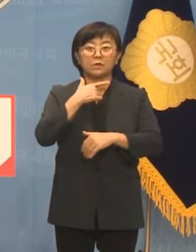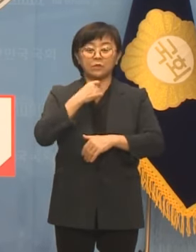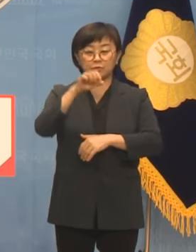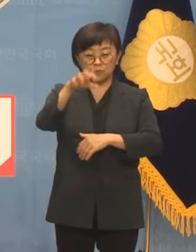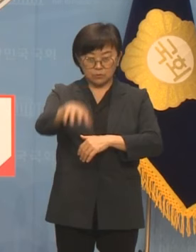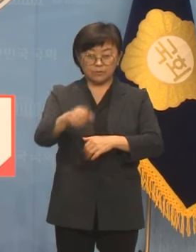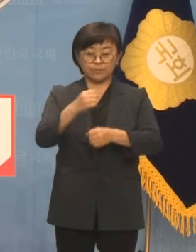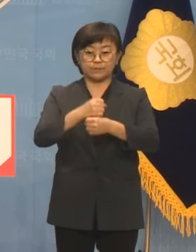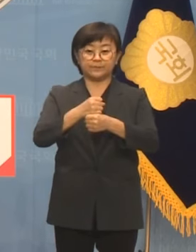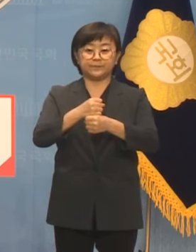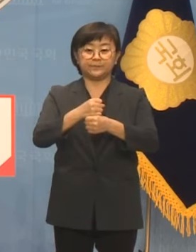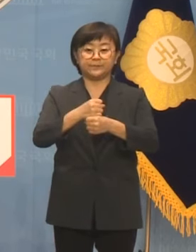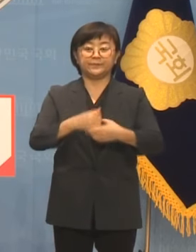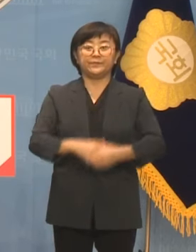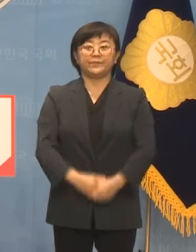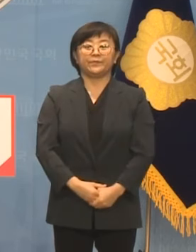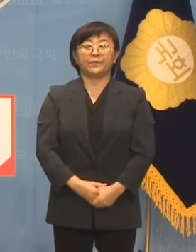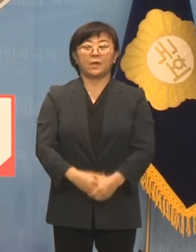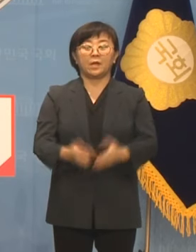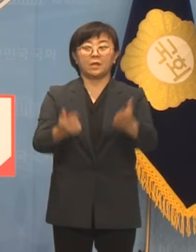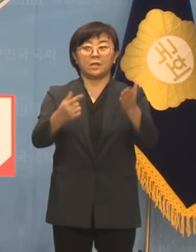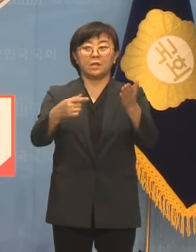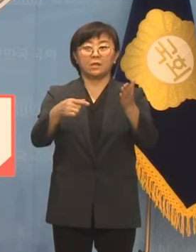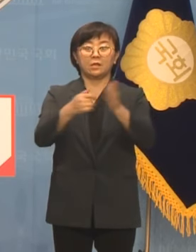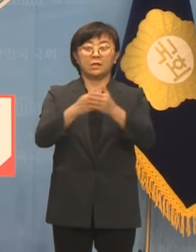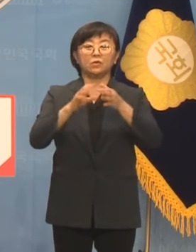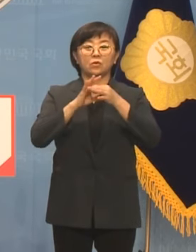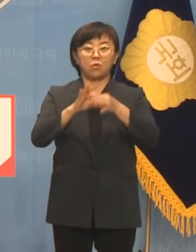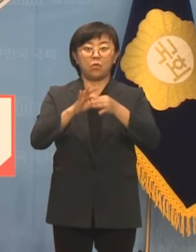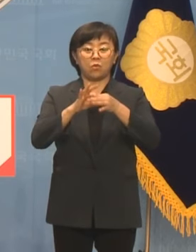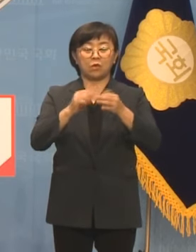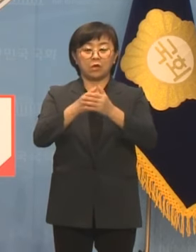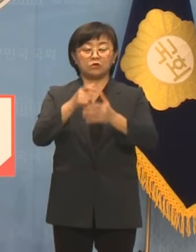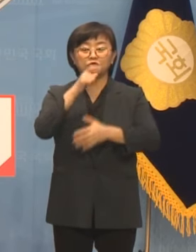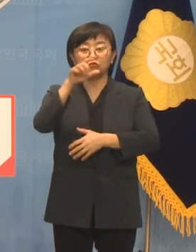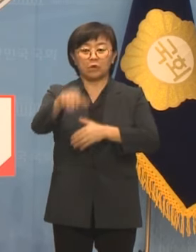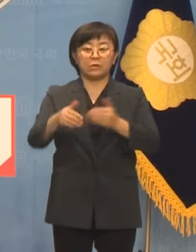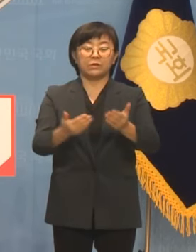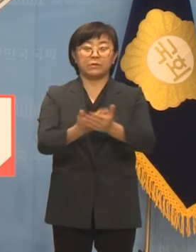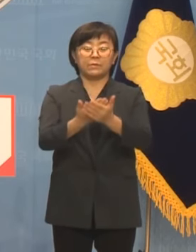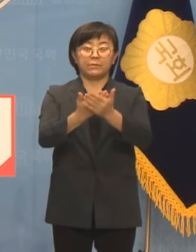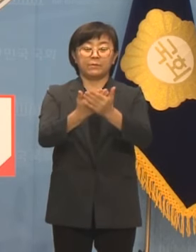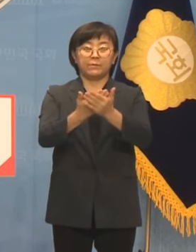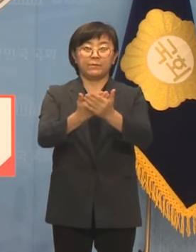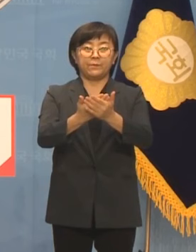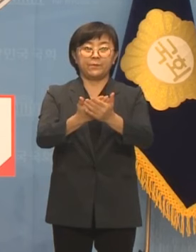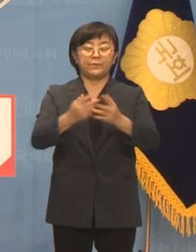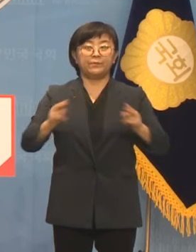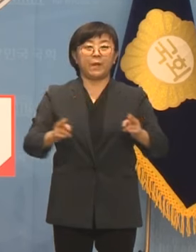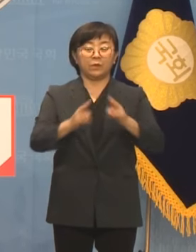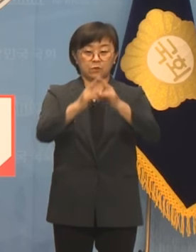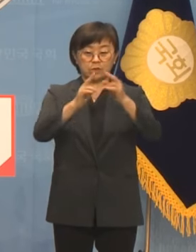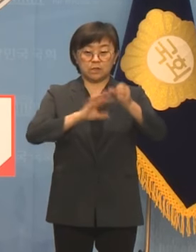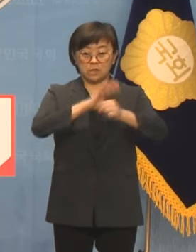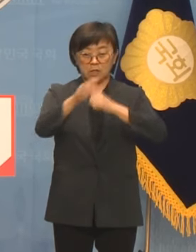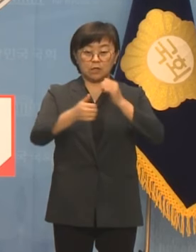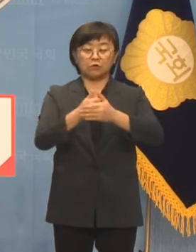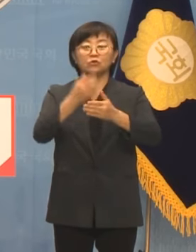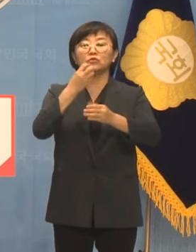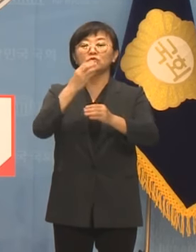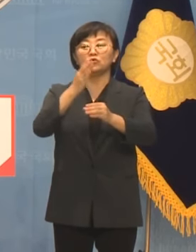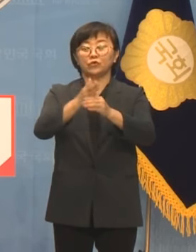만들겠습니다. 이를 통해 눈부시게 발전하는 수원 남부와 세계 반도체 산업의 반도체 수도